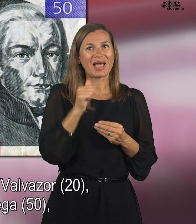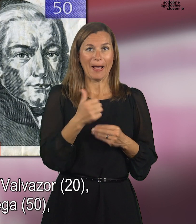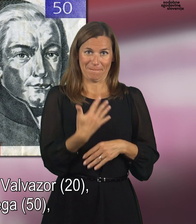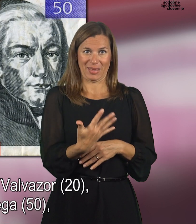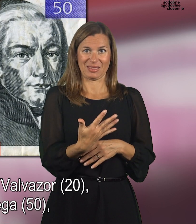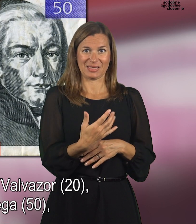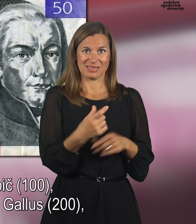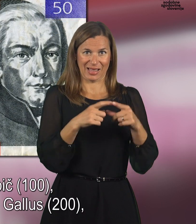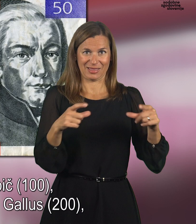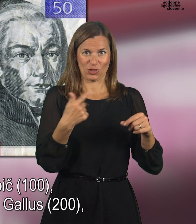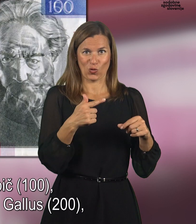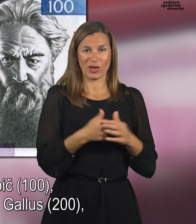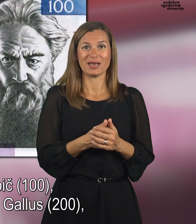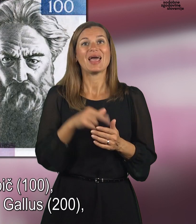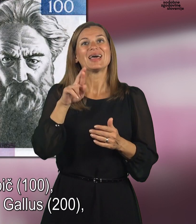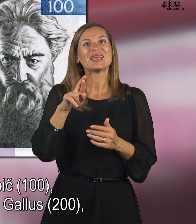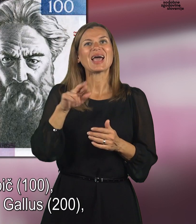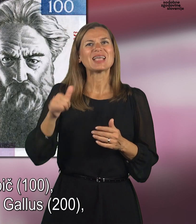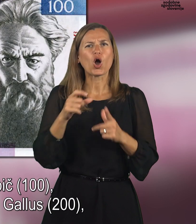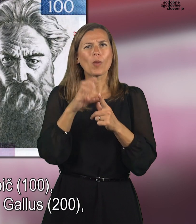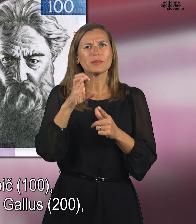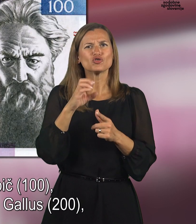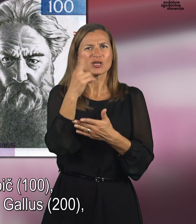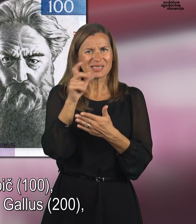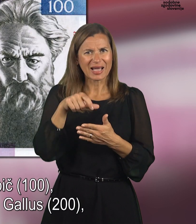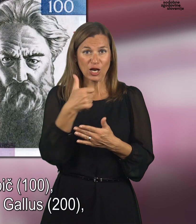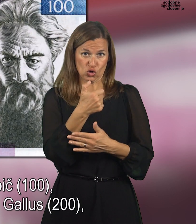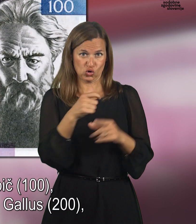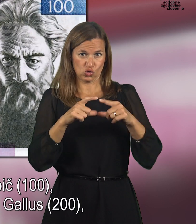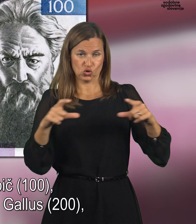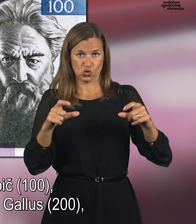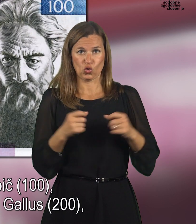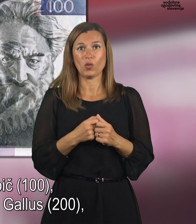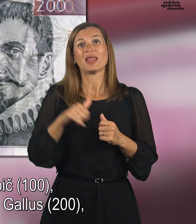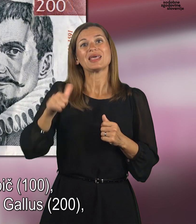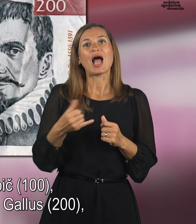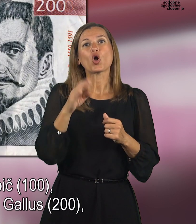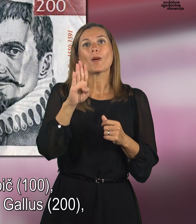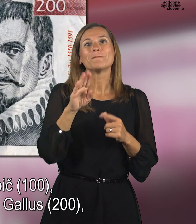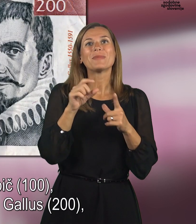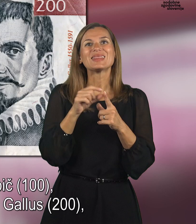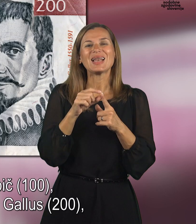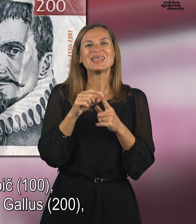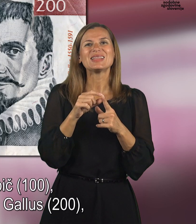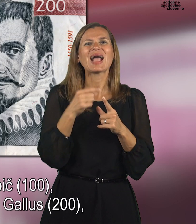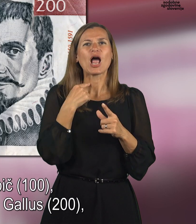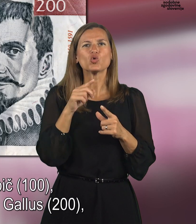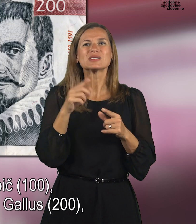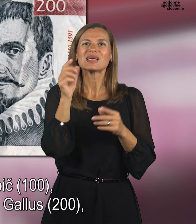pedeset, slikar Richard Jakopič, sto, skladatel Jakob Petelin-Galus, dvesto,